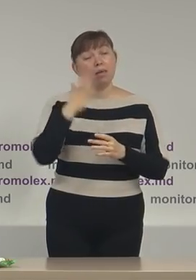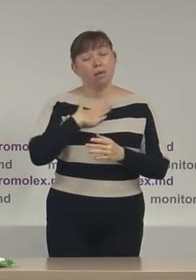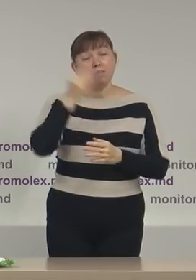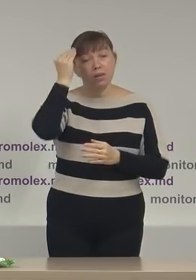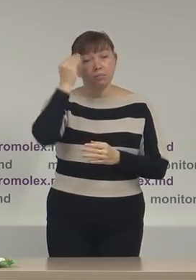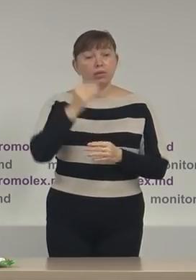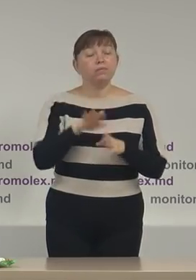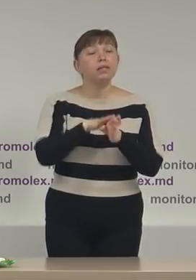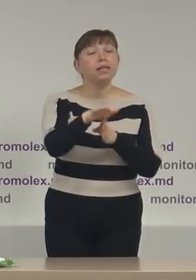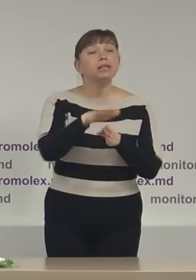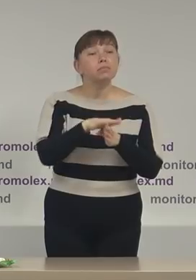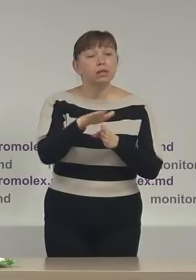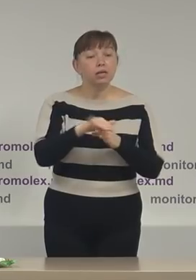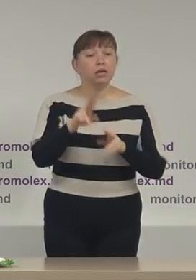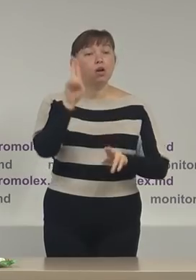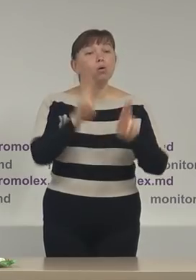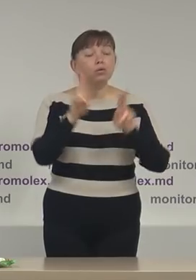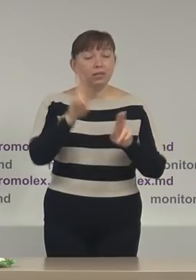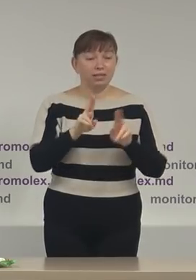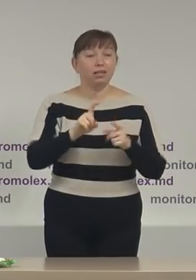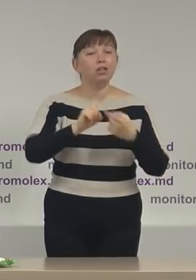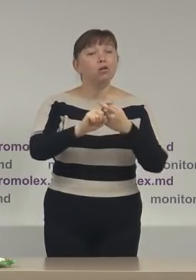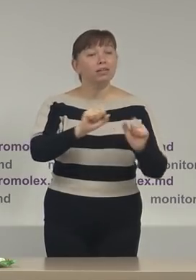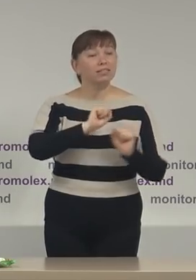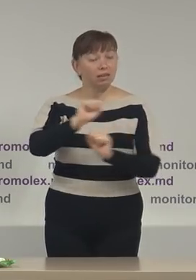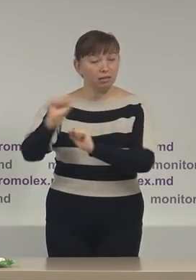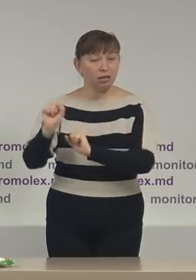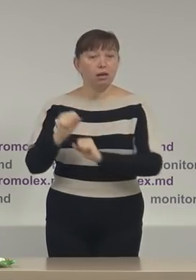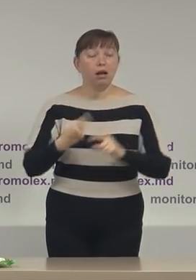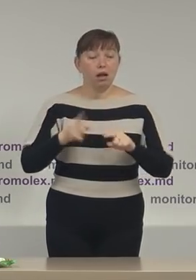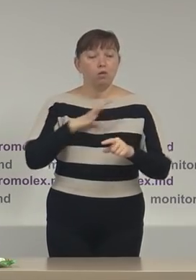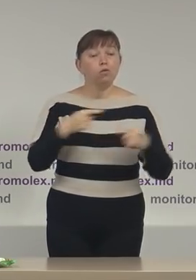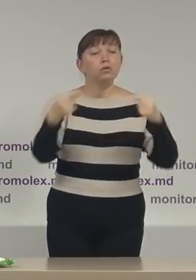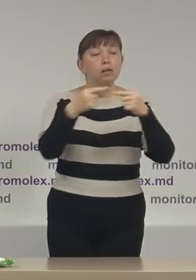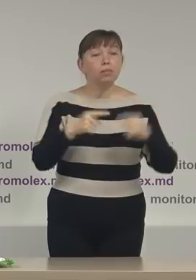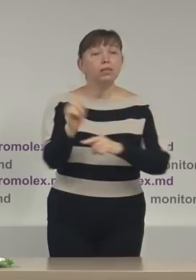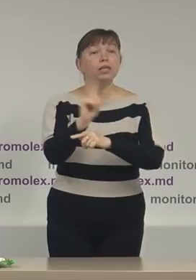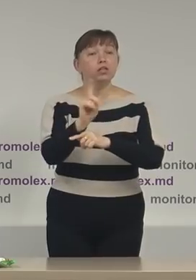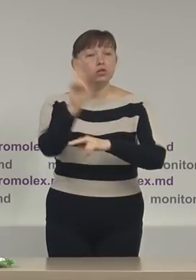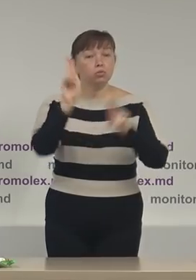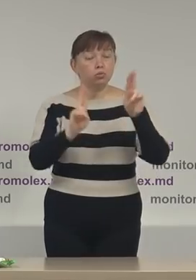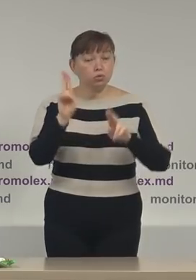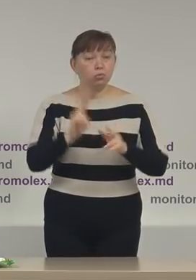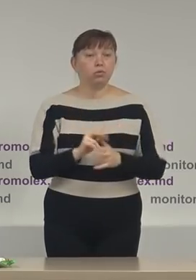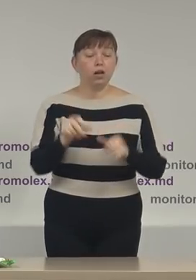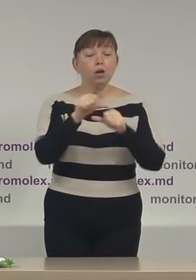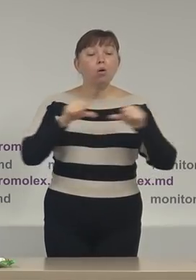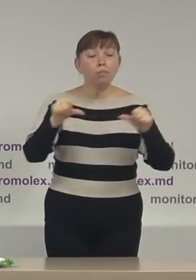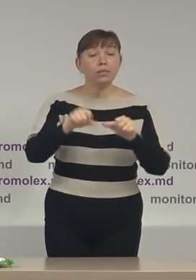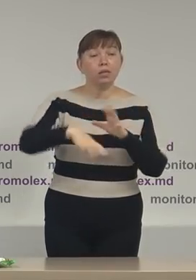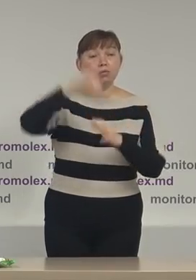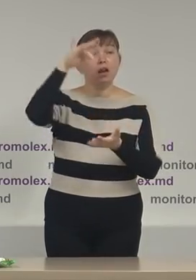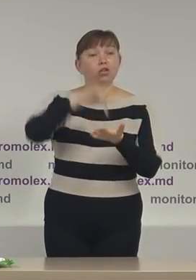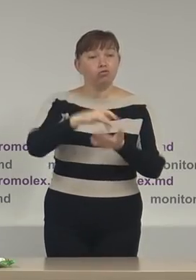respectării condițiilor sanitari-epidemiologice stabilite de instrucțiunile și hutărârile Comisiei Electorale